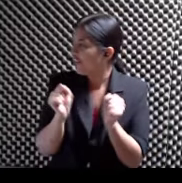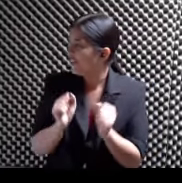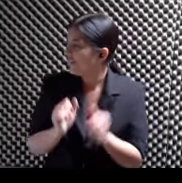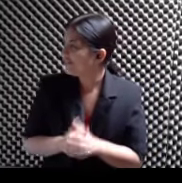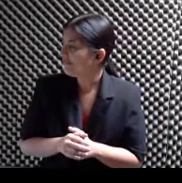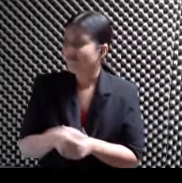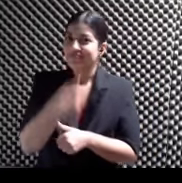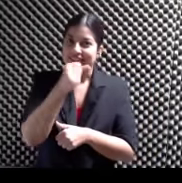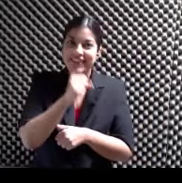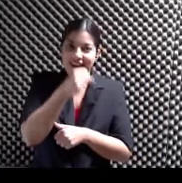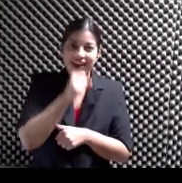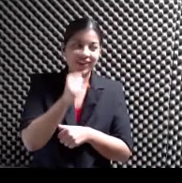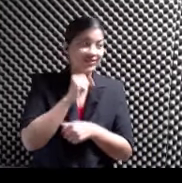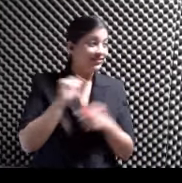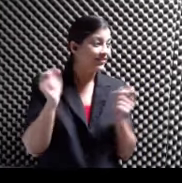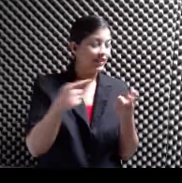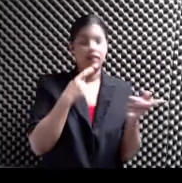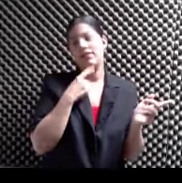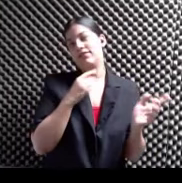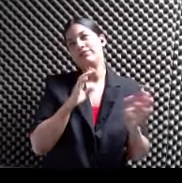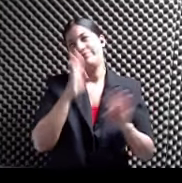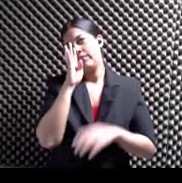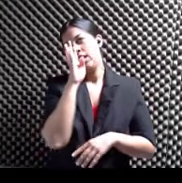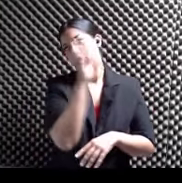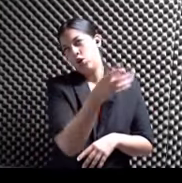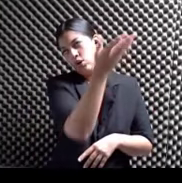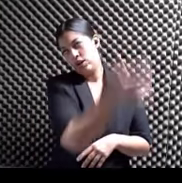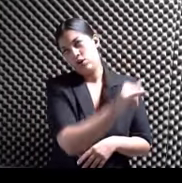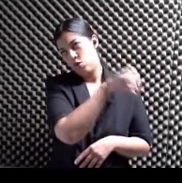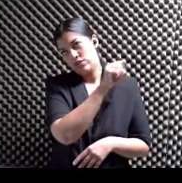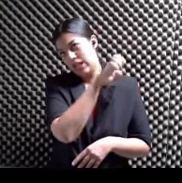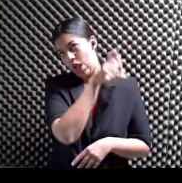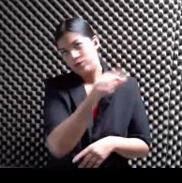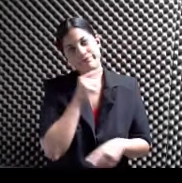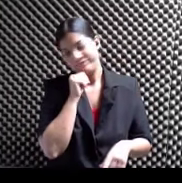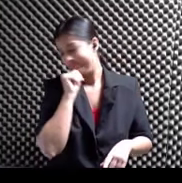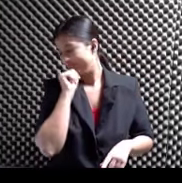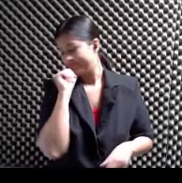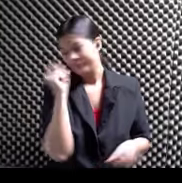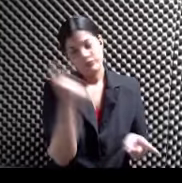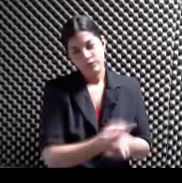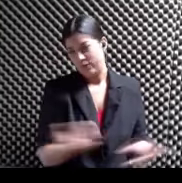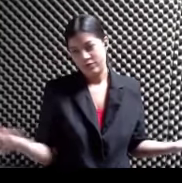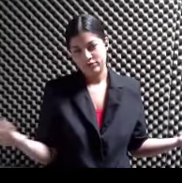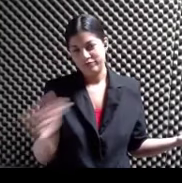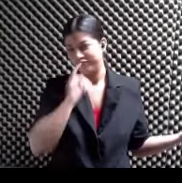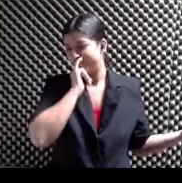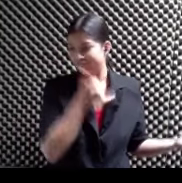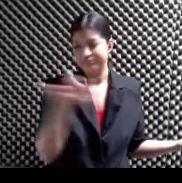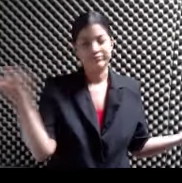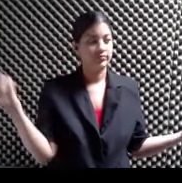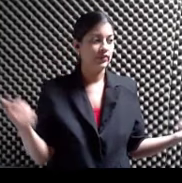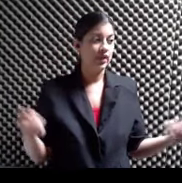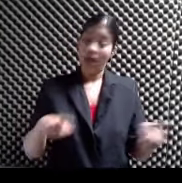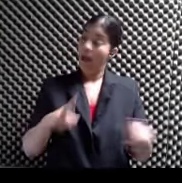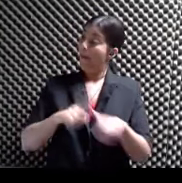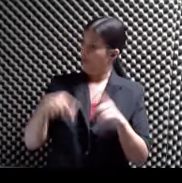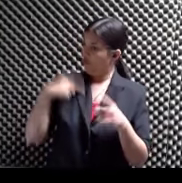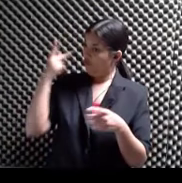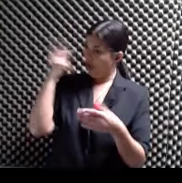Mantecado Nada que ver No le hagan caso a José Nada de eso es cierto Sí pero yo veo aquí un itinerario del manche Hay un itinerario bien chévere Espero que